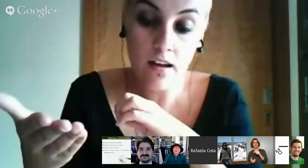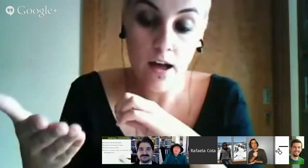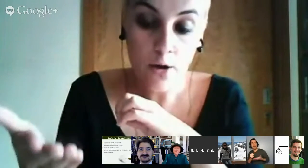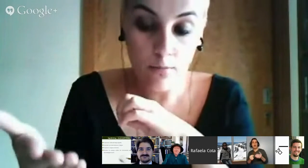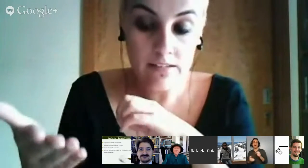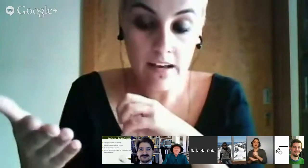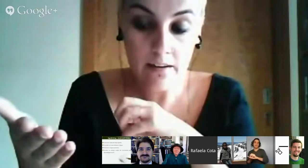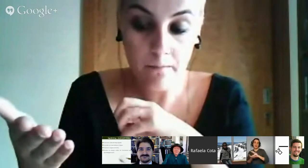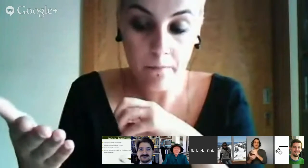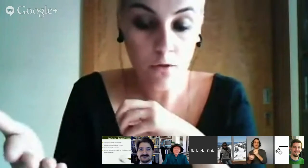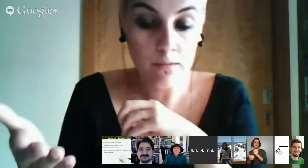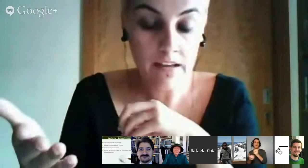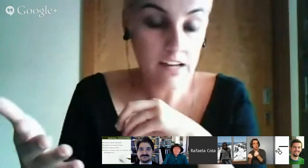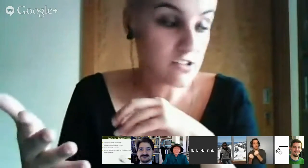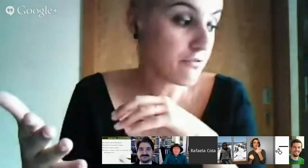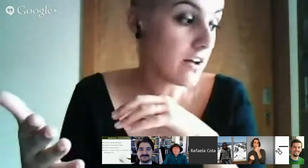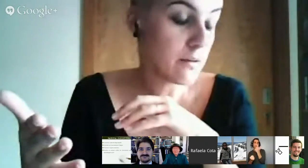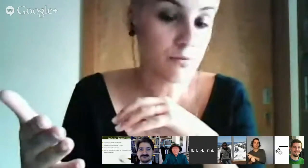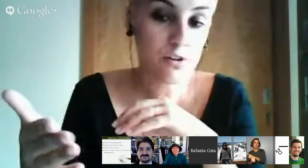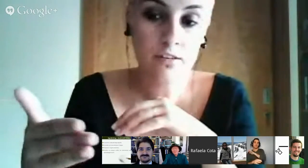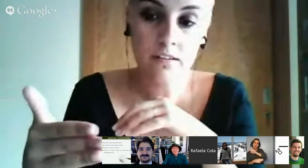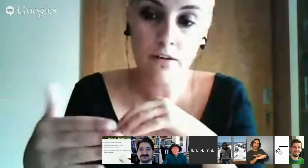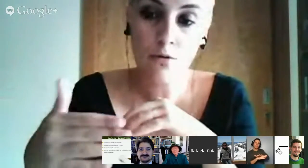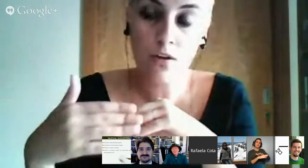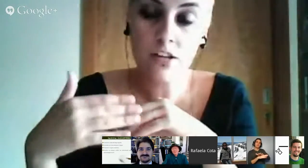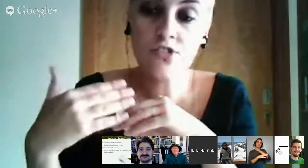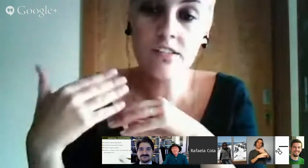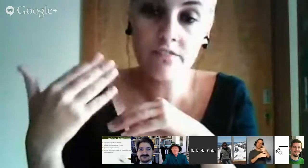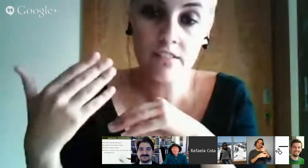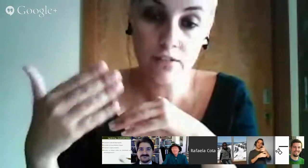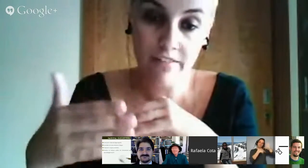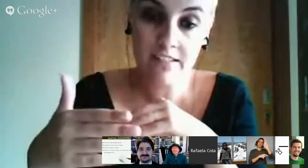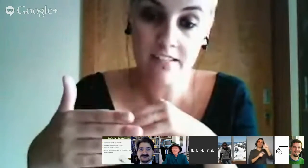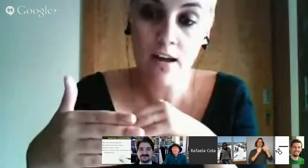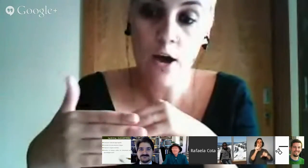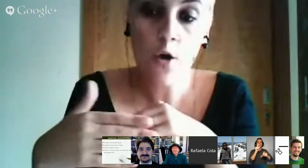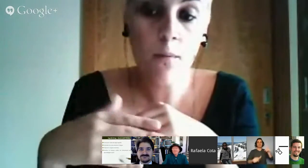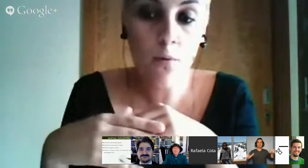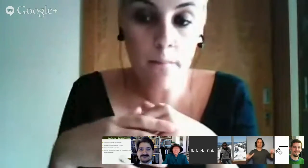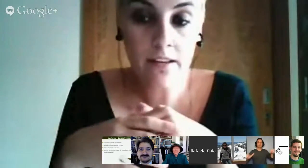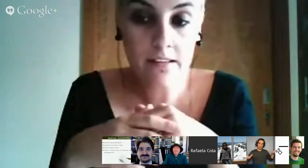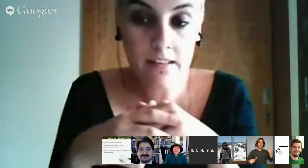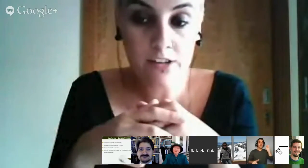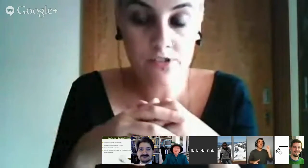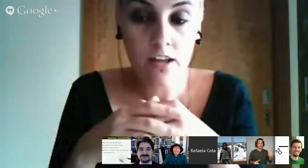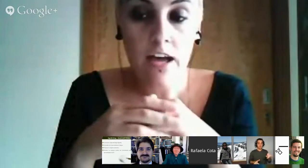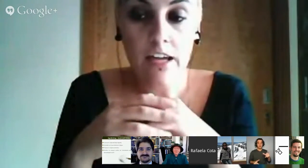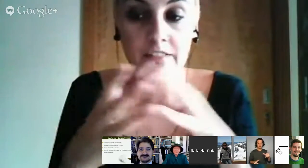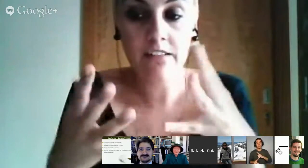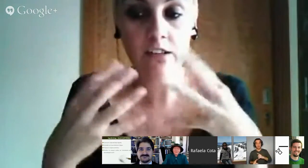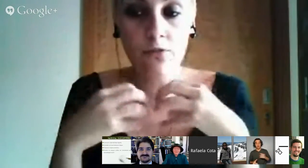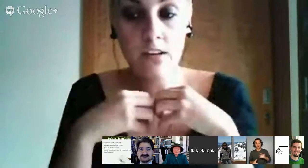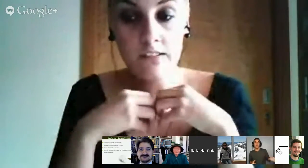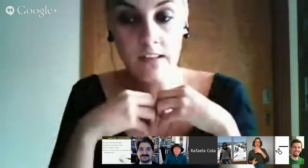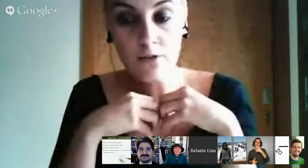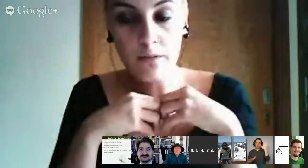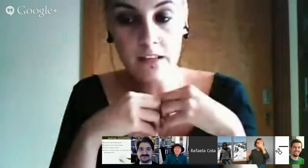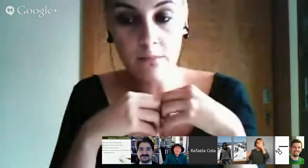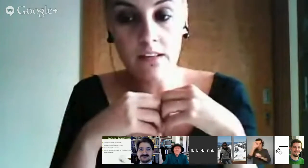comatar esta falha, porque quando eles tivessem uma boa aprendizagem e tivessem interiorizado completamente